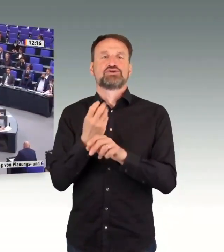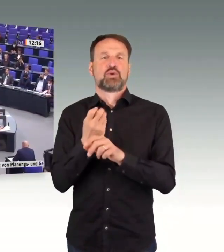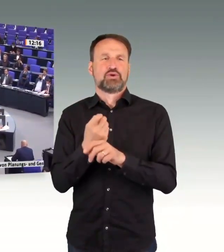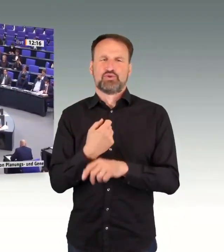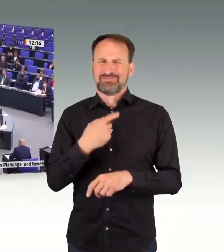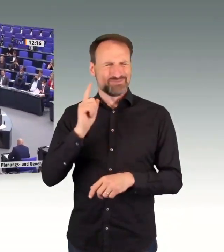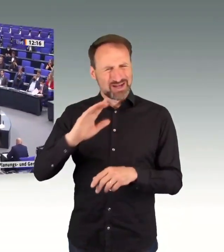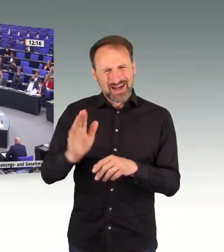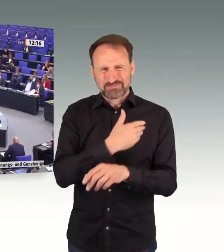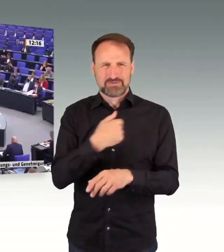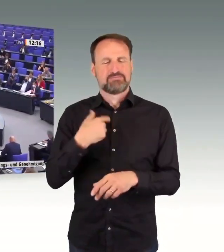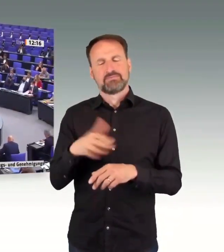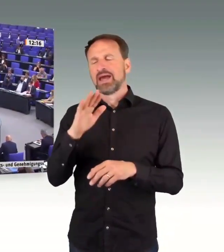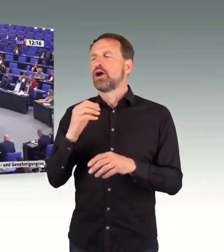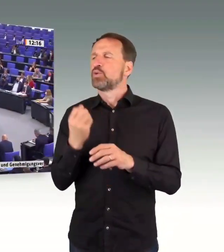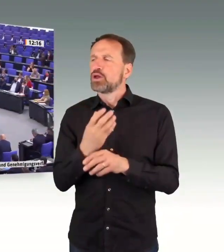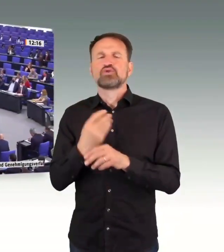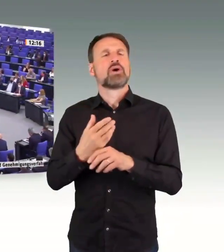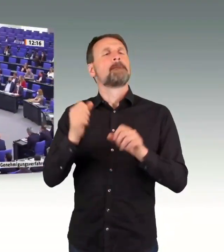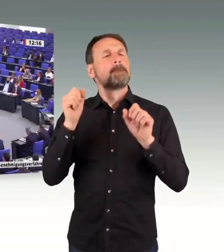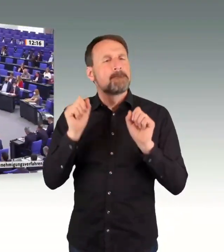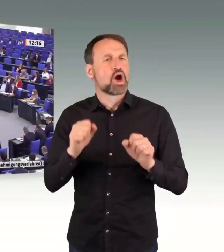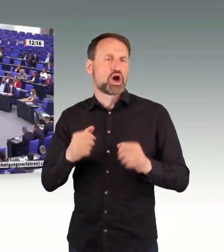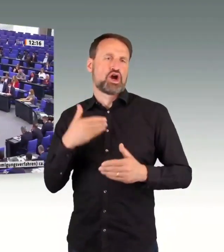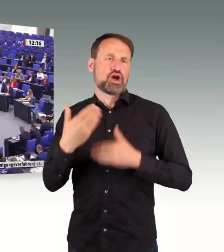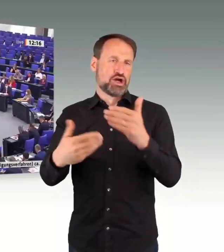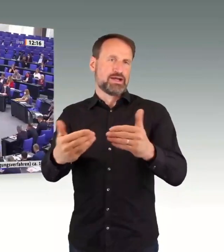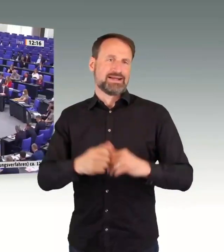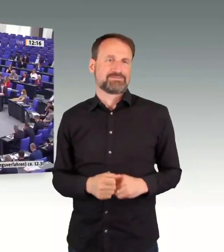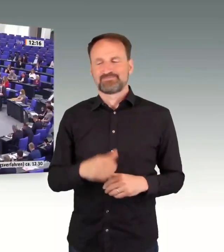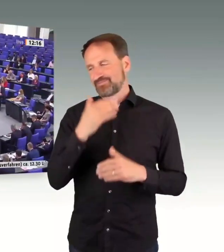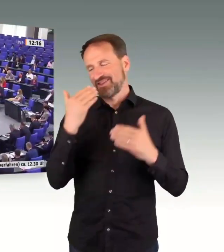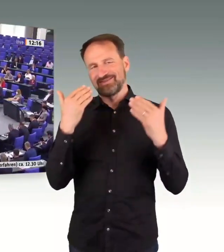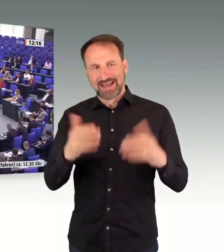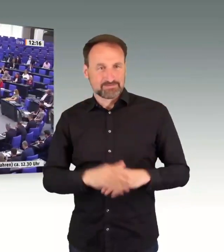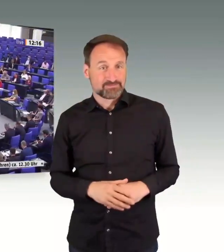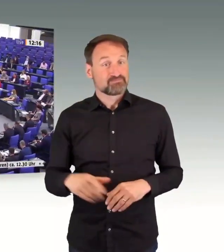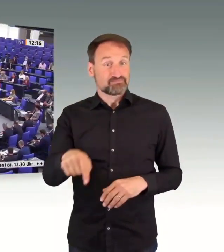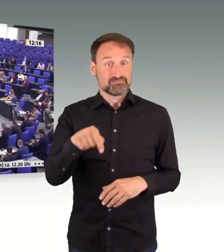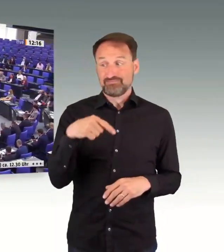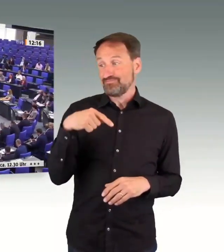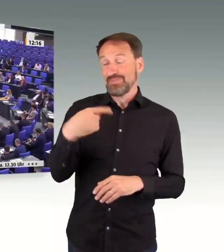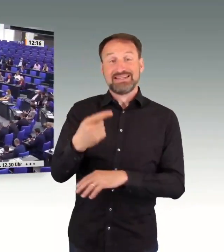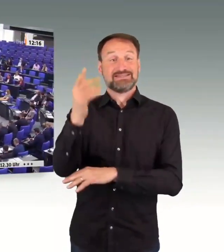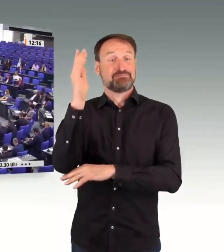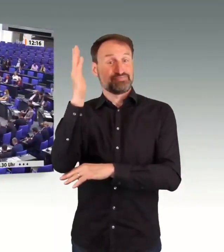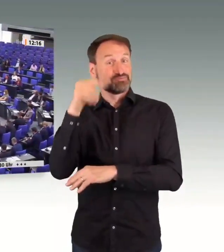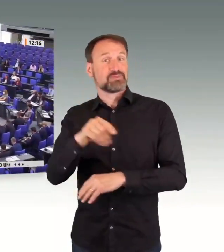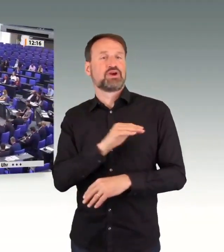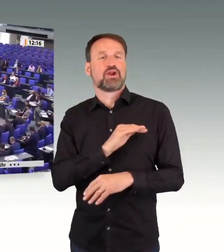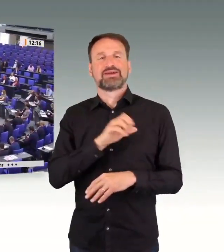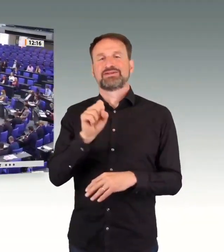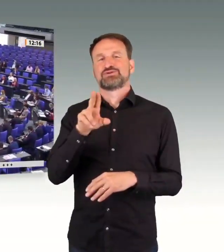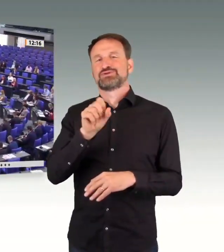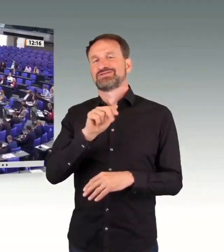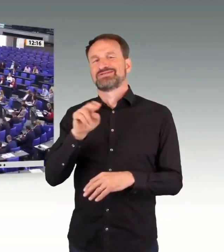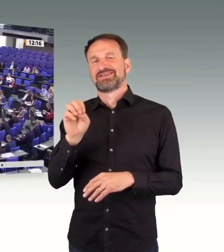Sehr geehrte Frau Präsidentin, sehr geehrte Damen und Herren, ich würde es mir wünschen, dass Regierungsfraktionen selbstkritisch ihre Regierungsverantwortung